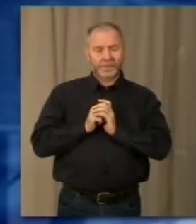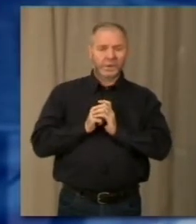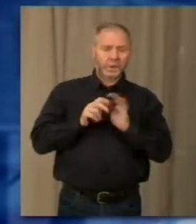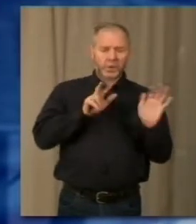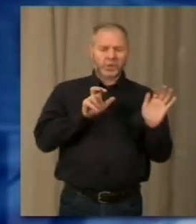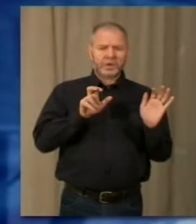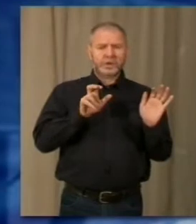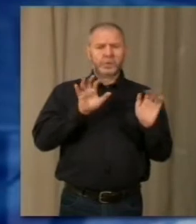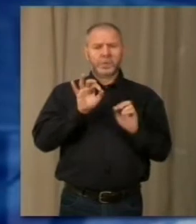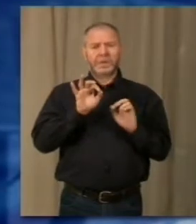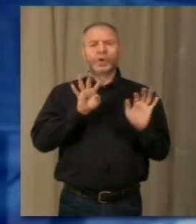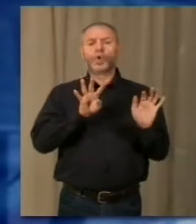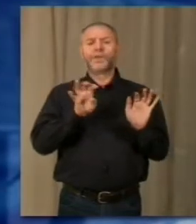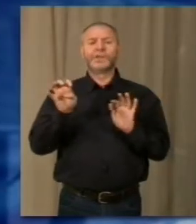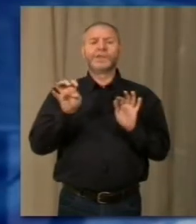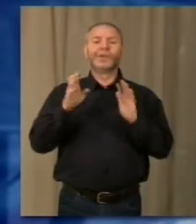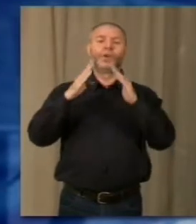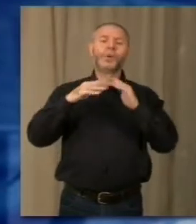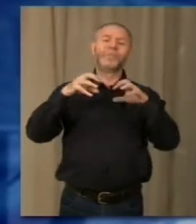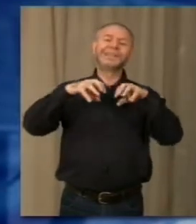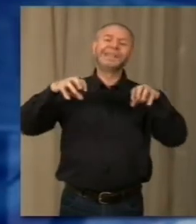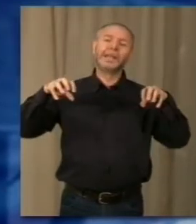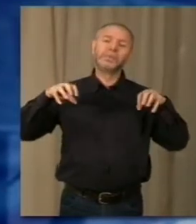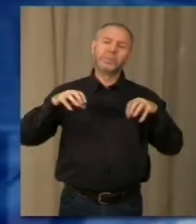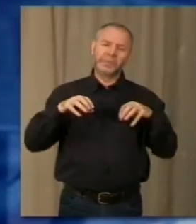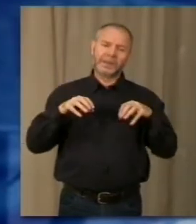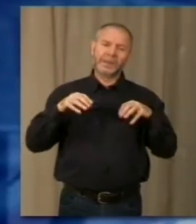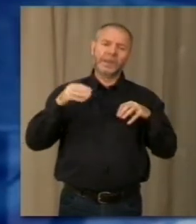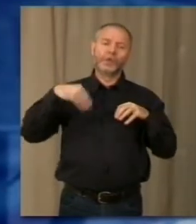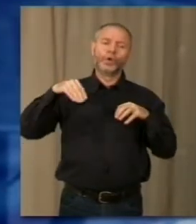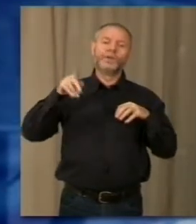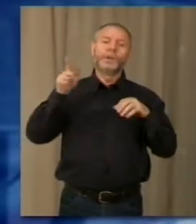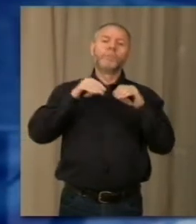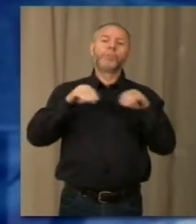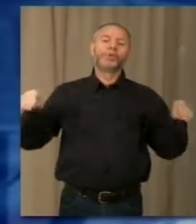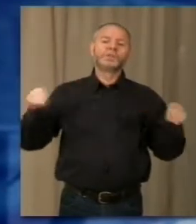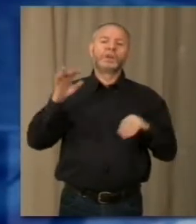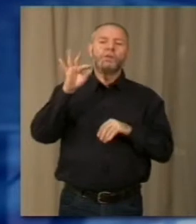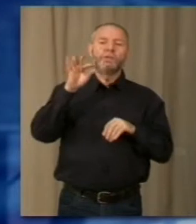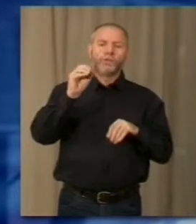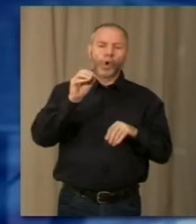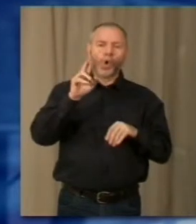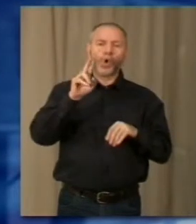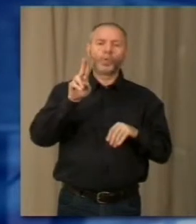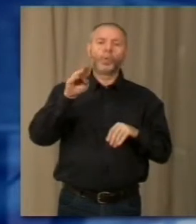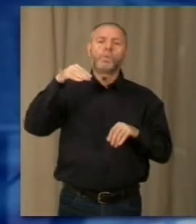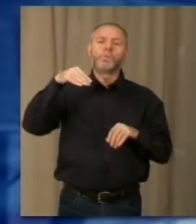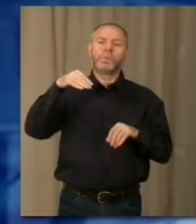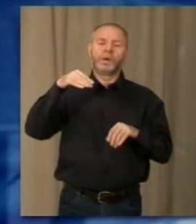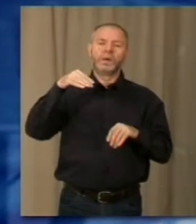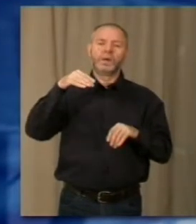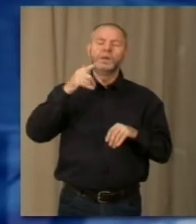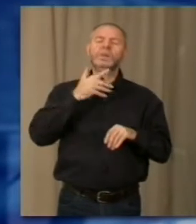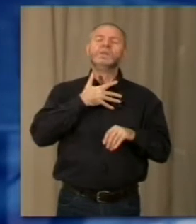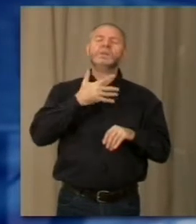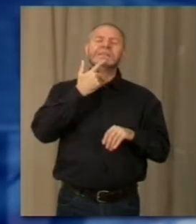presepi che sono presenti qui alla mostra del forum allestita grazie alla passione e all'amore anche che